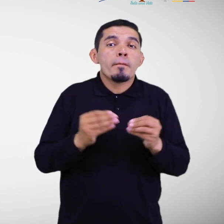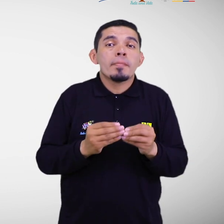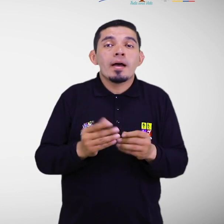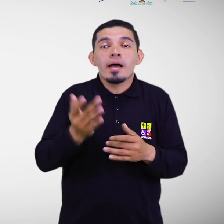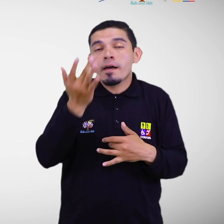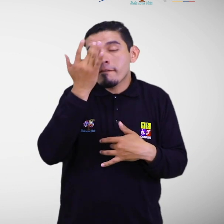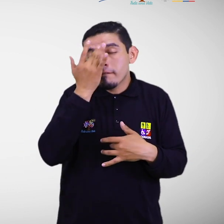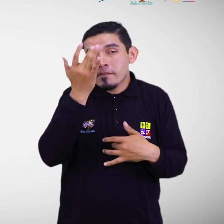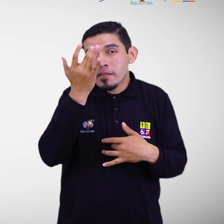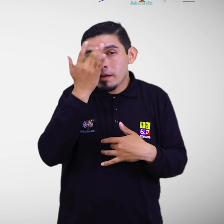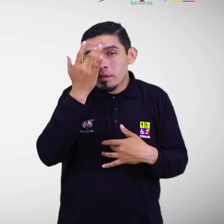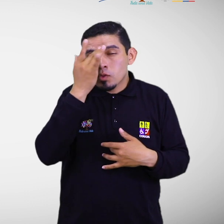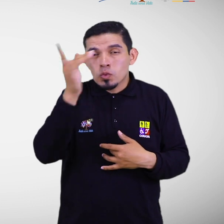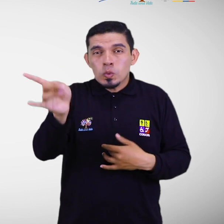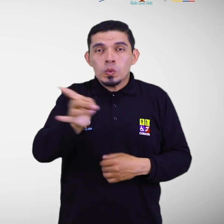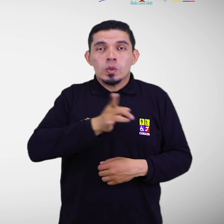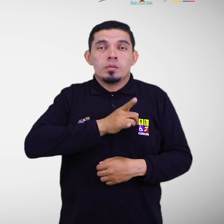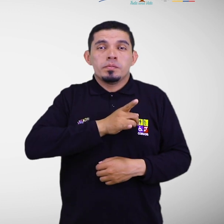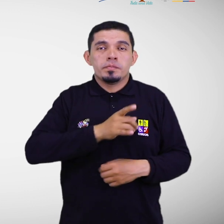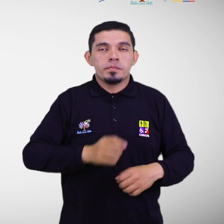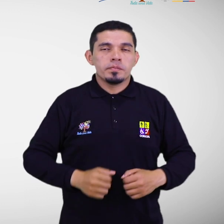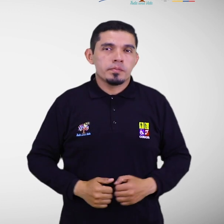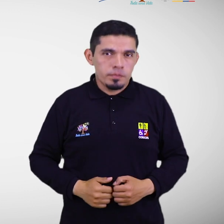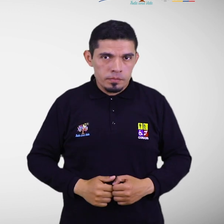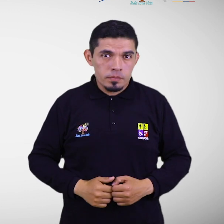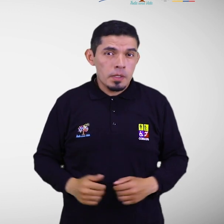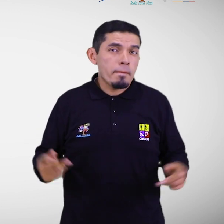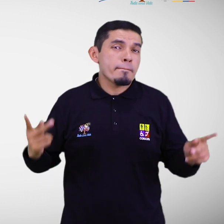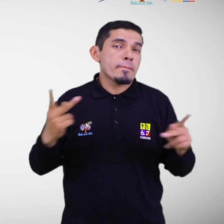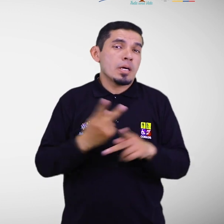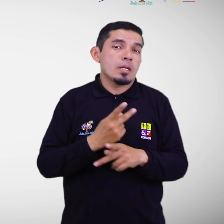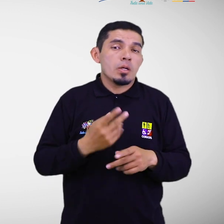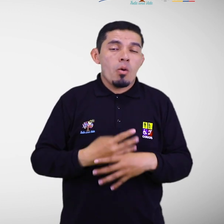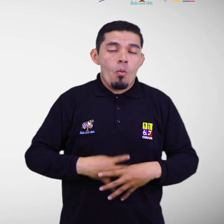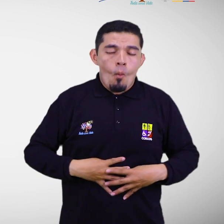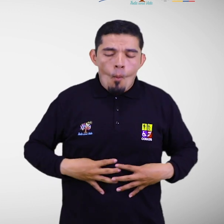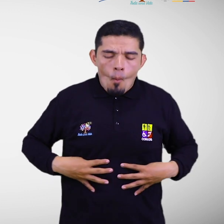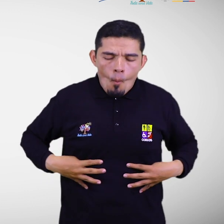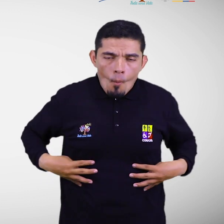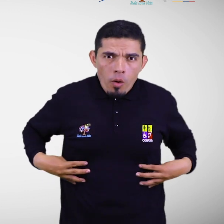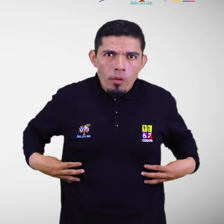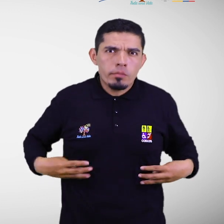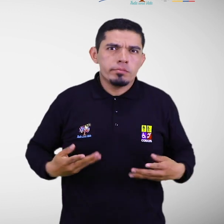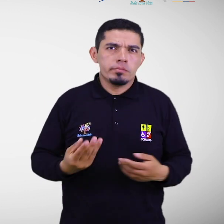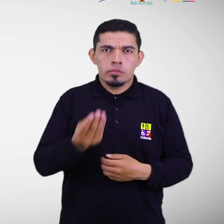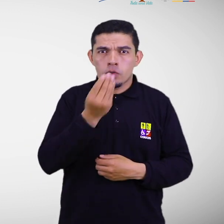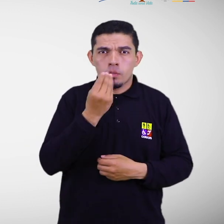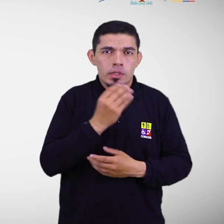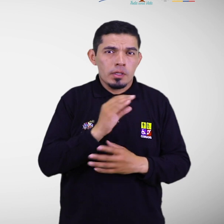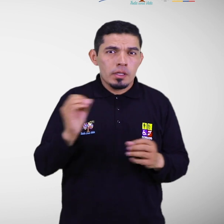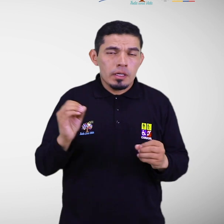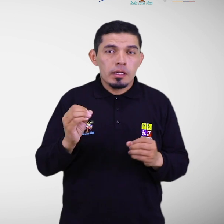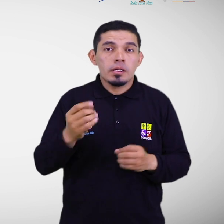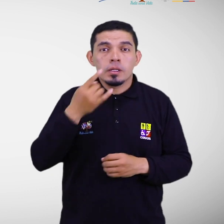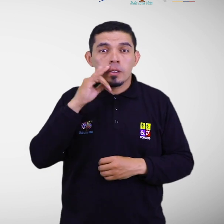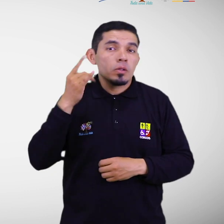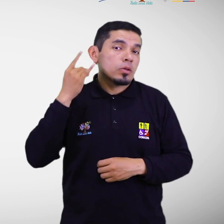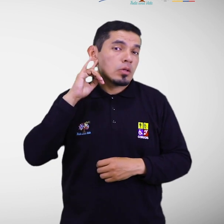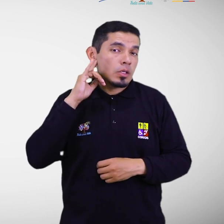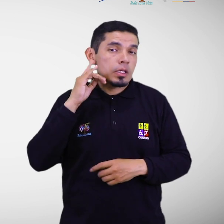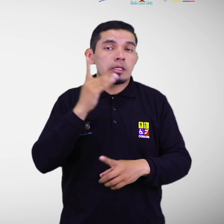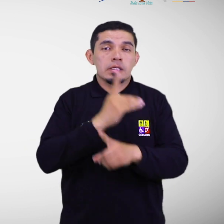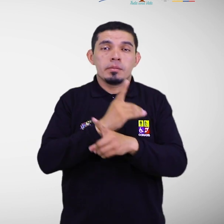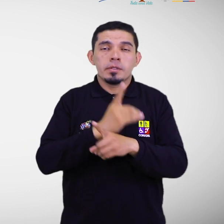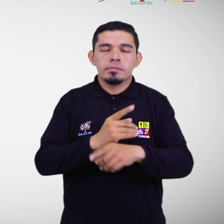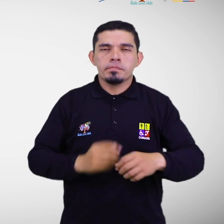enfermedades infectocontagiosas. Mayor riesgo de malnutrición y de muerte por malnutrición entre los niños y las niñas con